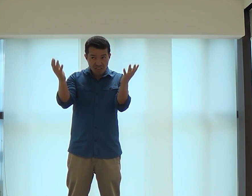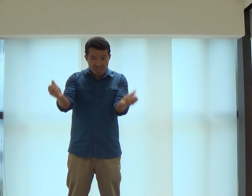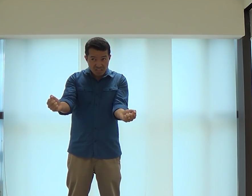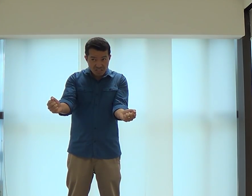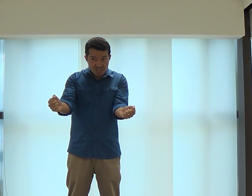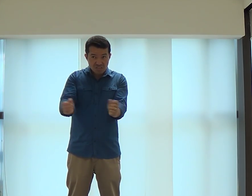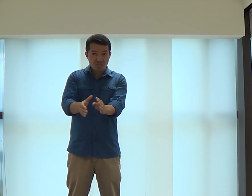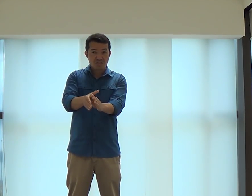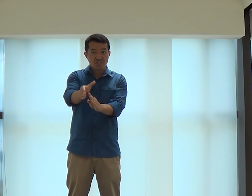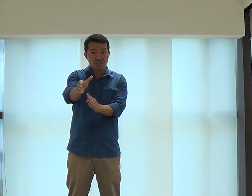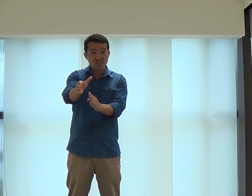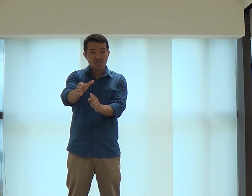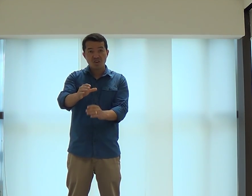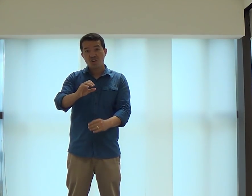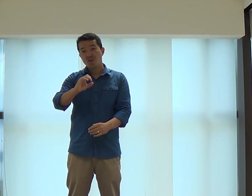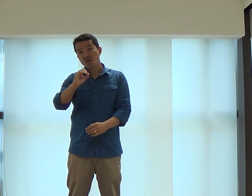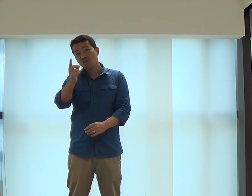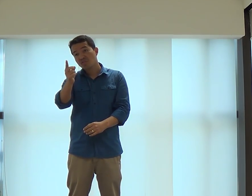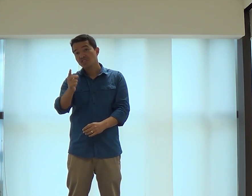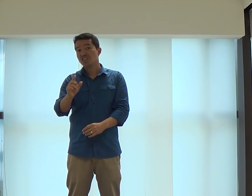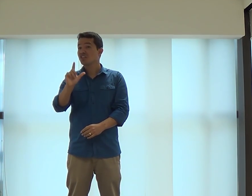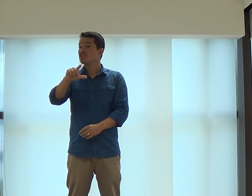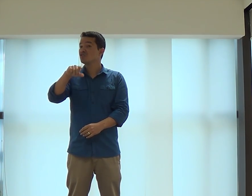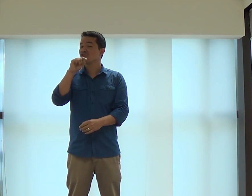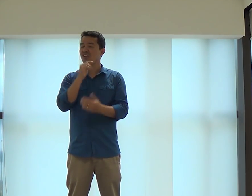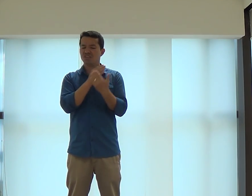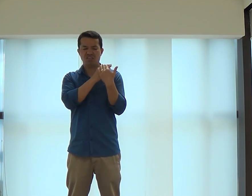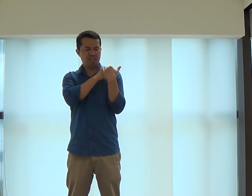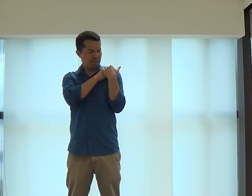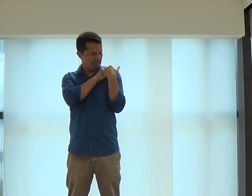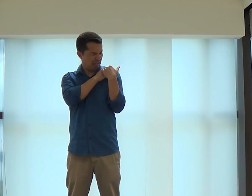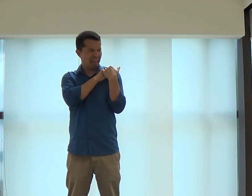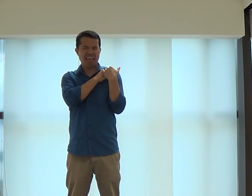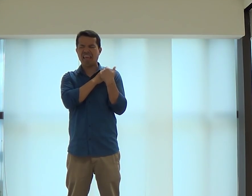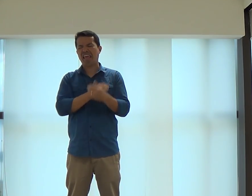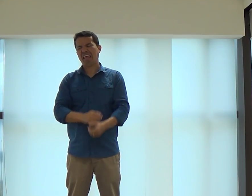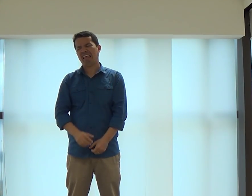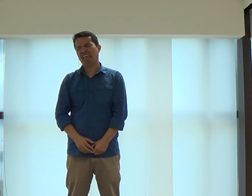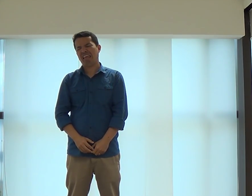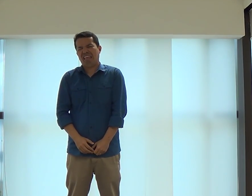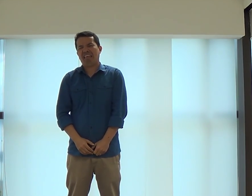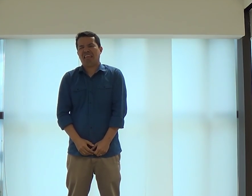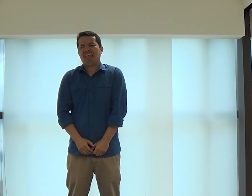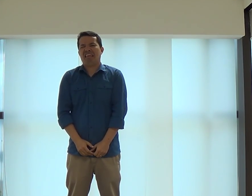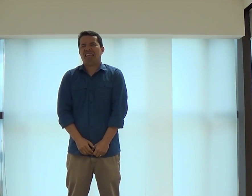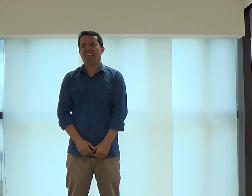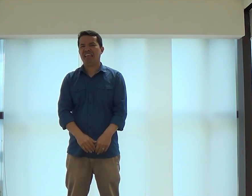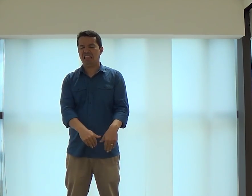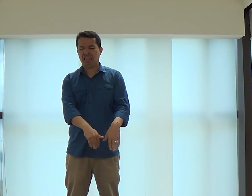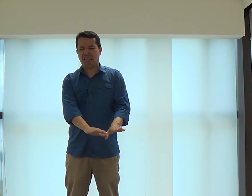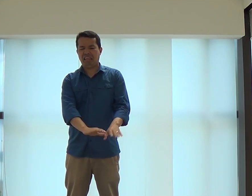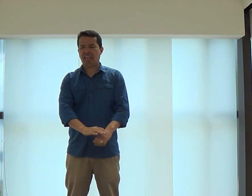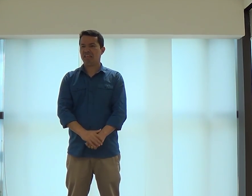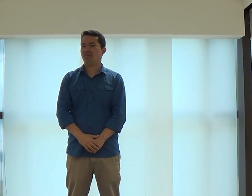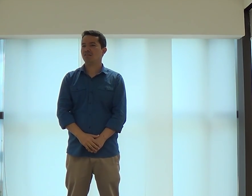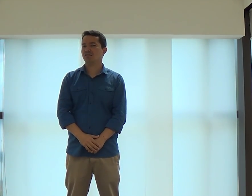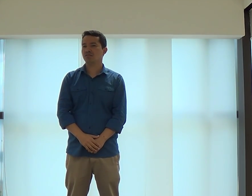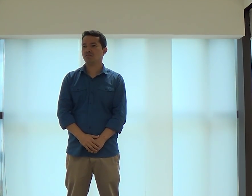E vocês querem esse conselho? Ou não? Você fala. quem é responsabilidade o quê? Deixa pra lá.